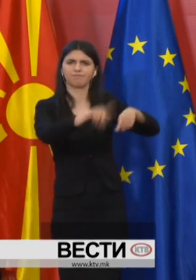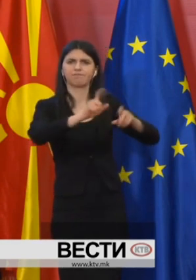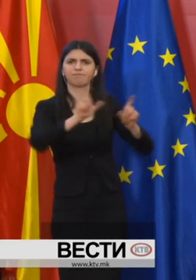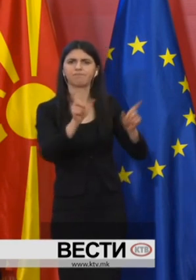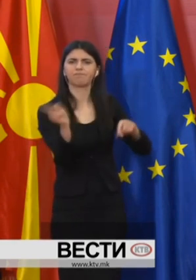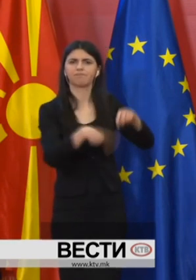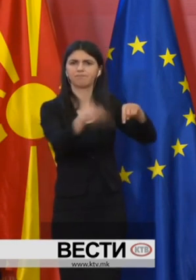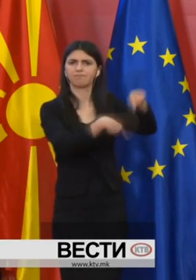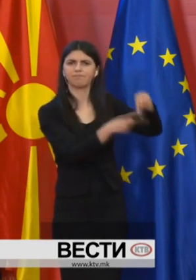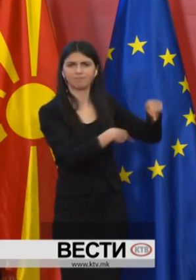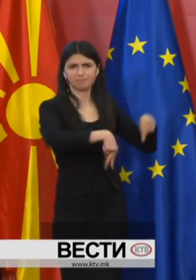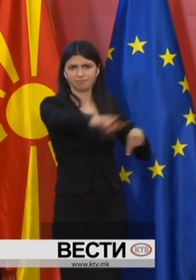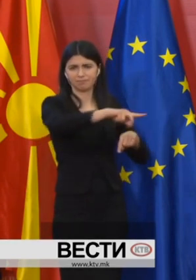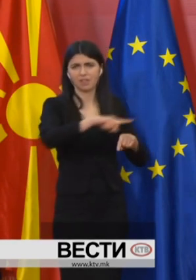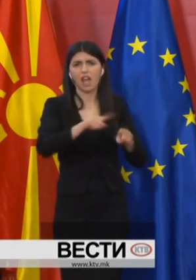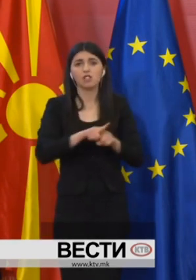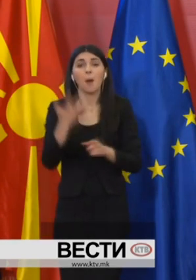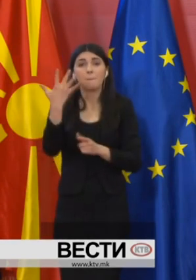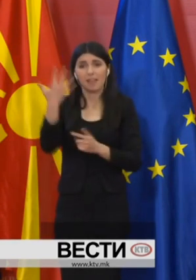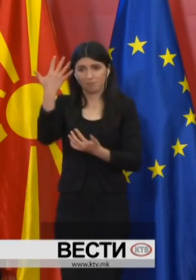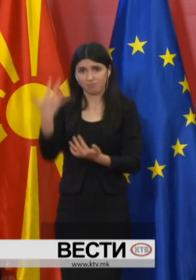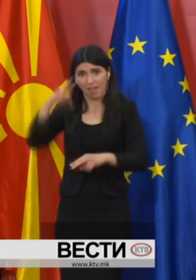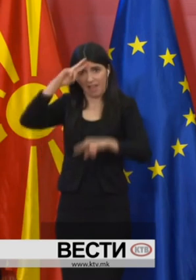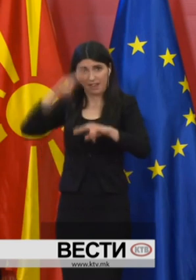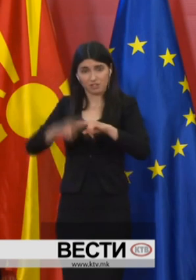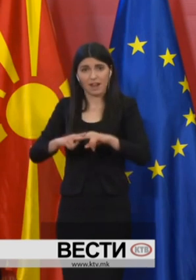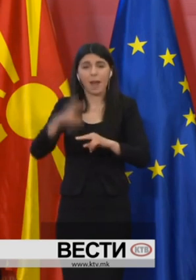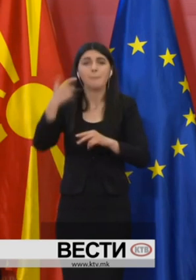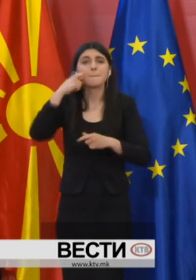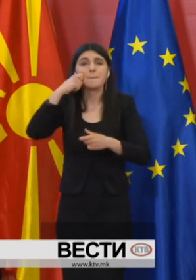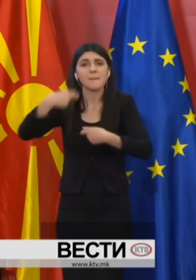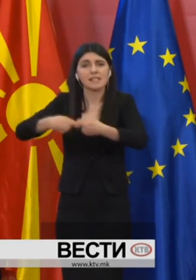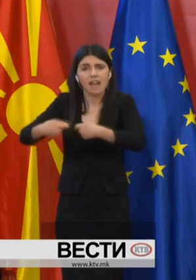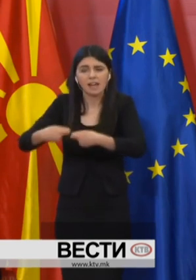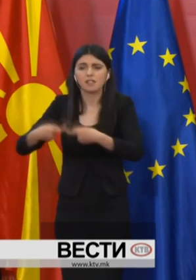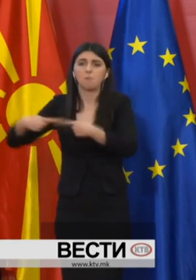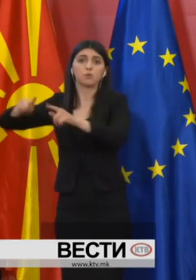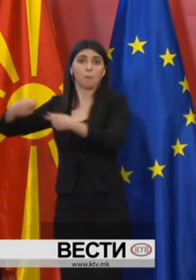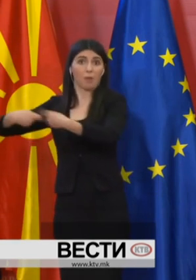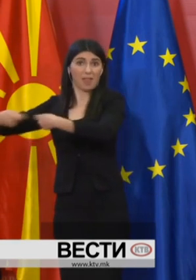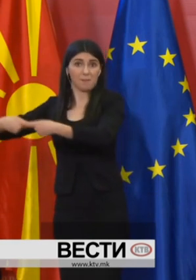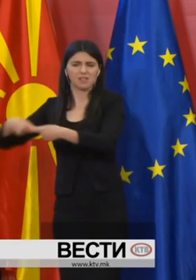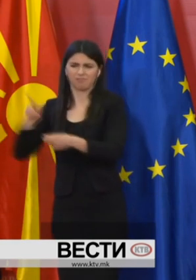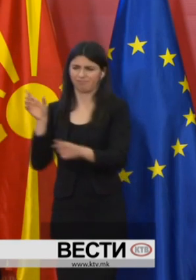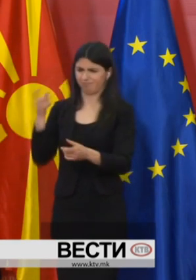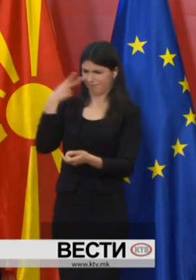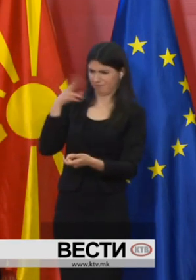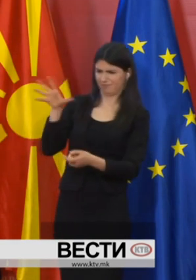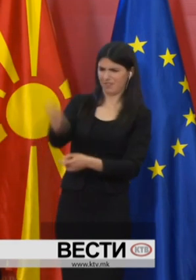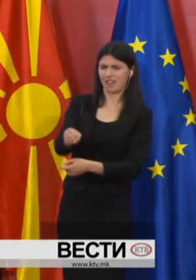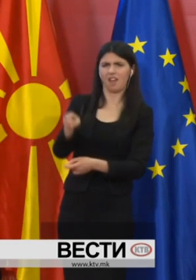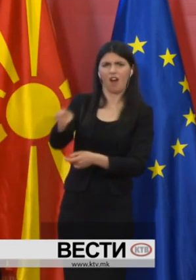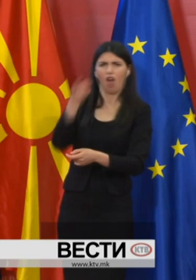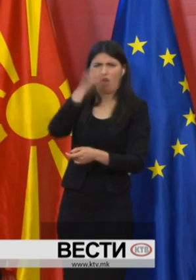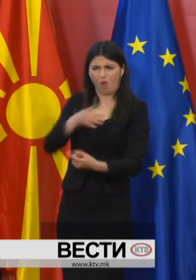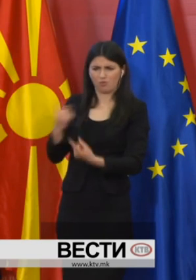Исто така издадени се и пет решенија на месарници и маркети, поради констатирана лоша обшта хигијанска